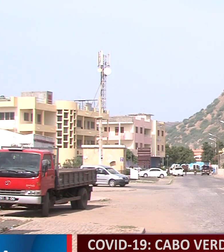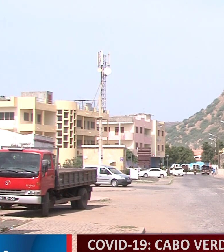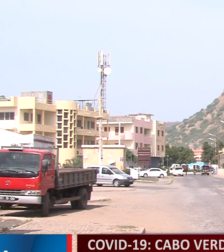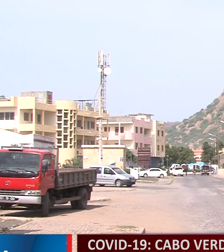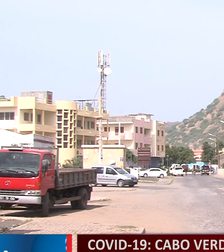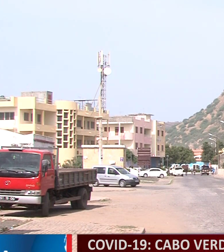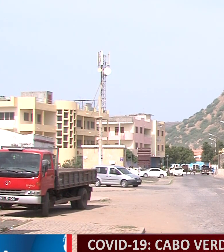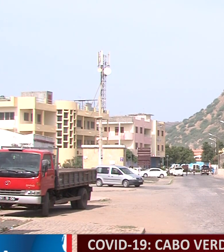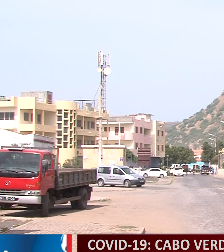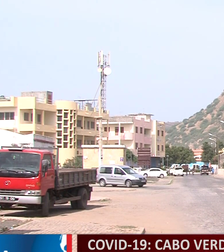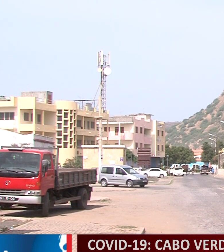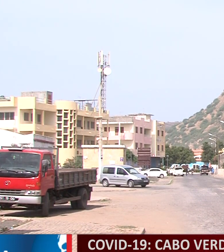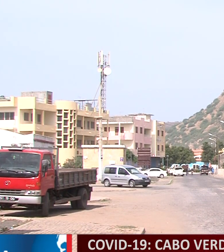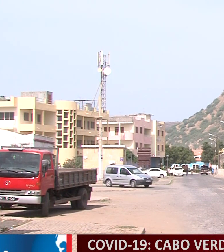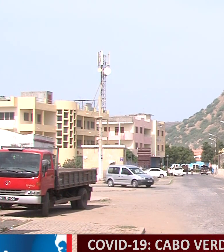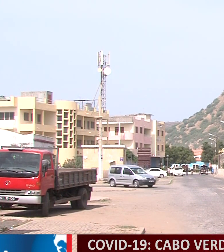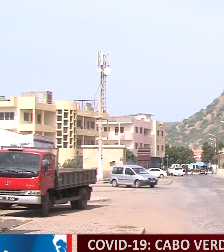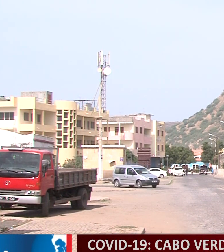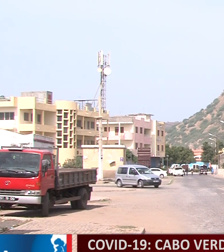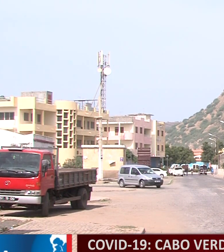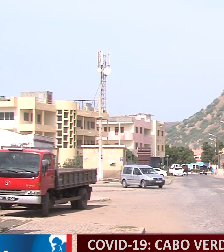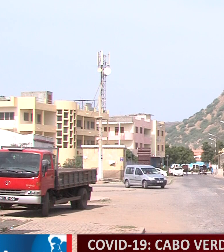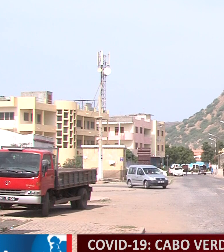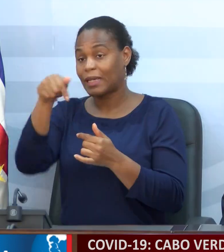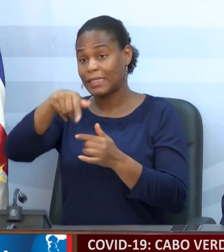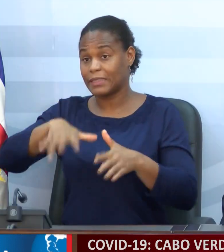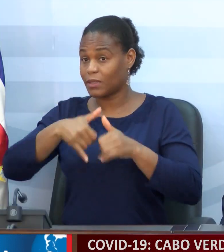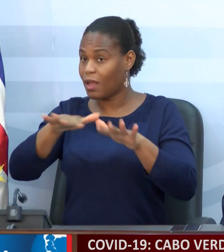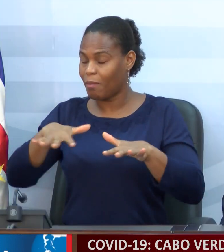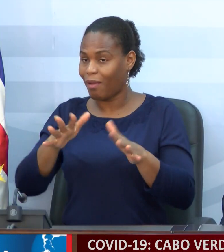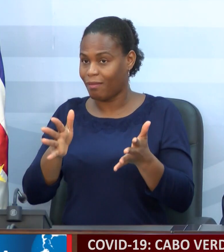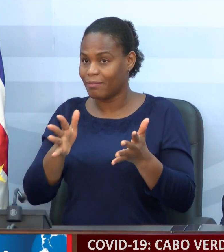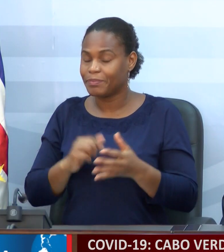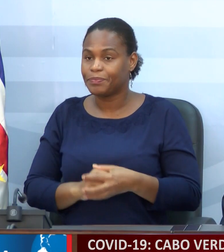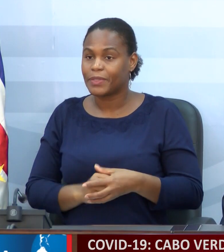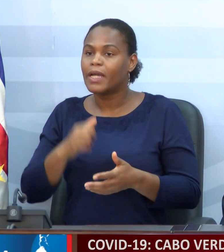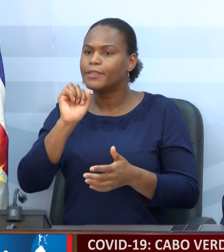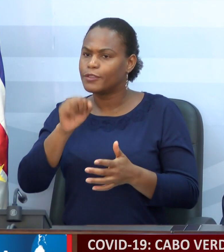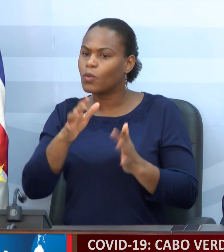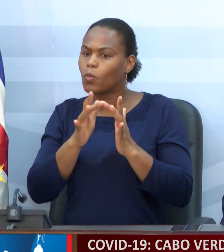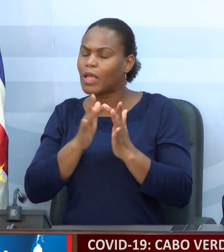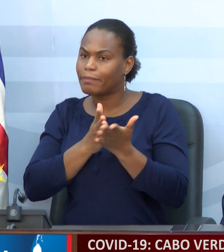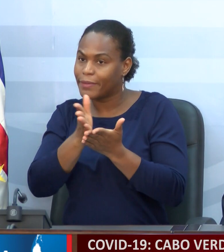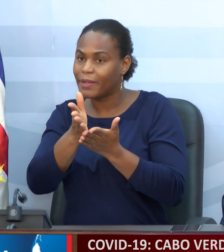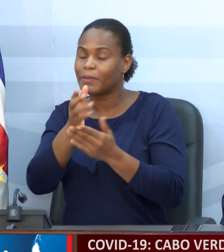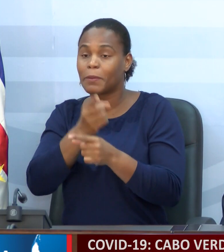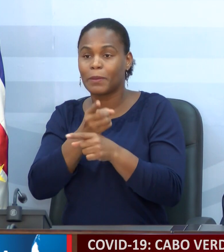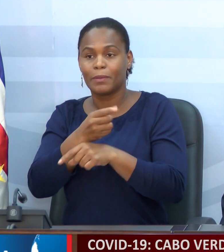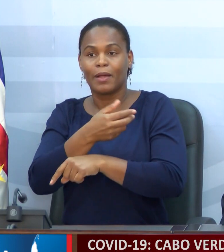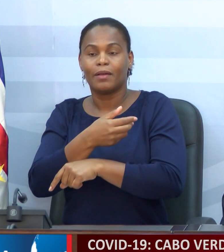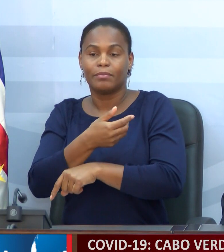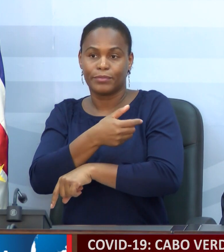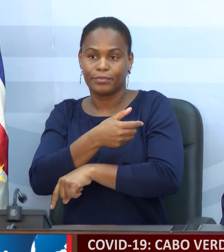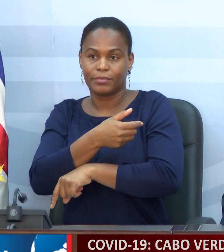dessa pessoa infetada e tentar conter a propagação do vírus. Já há contactos diretos, mesmo a Delegada de Saúde já